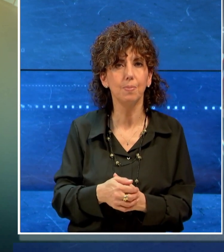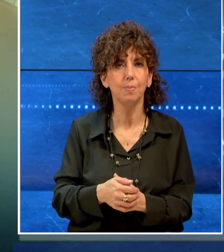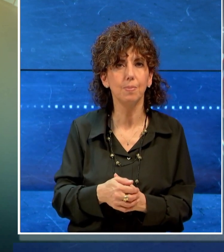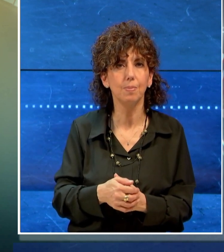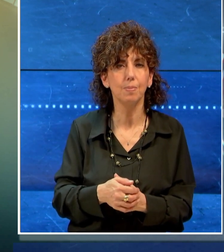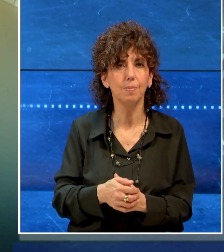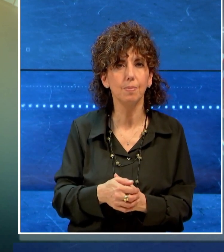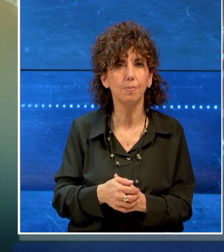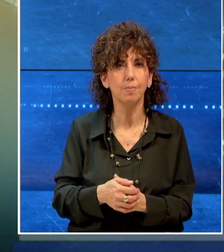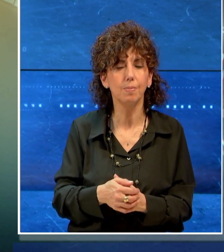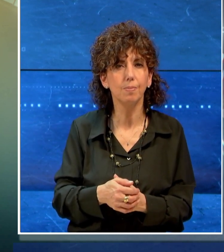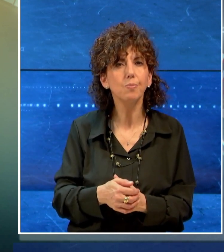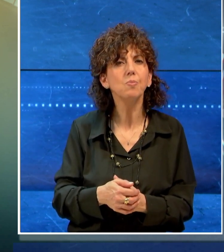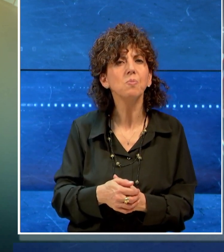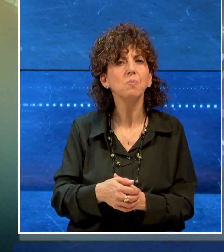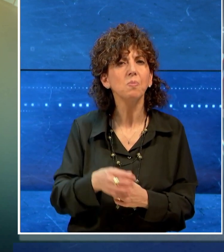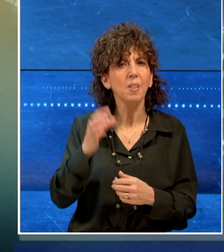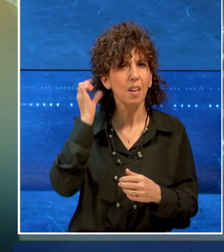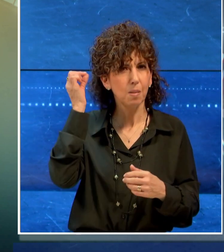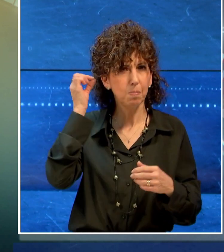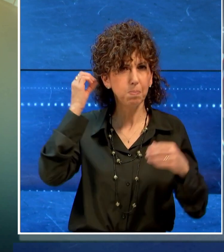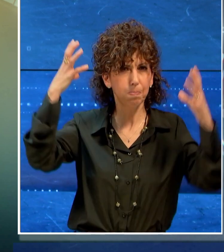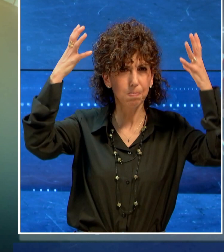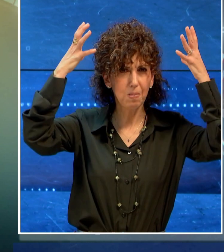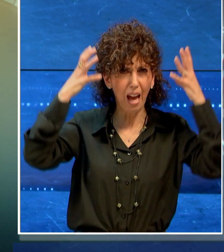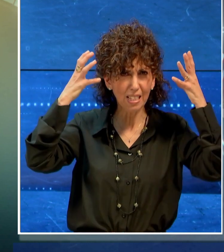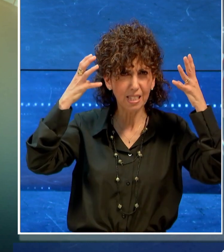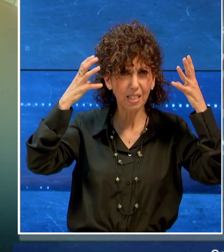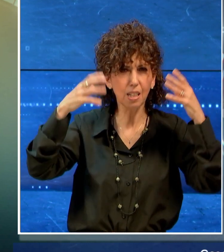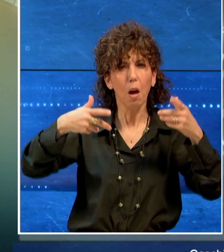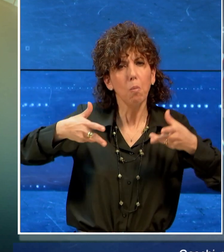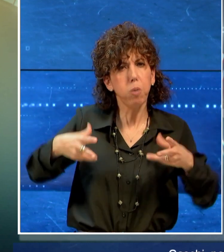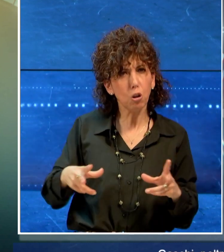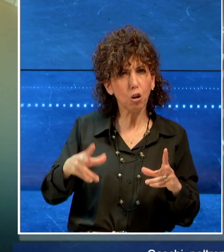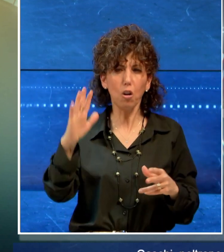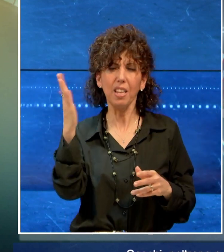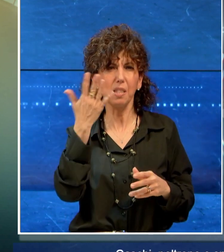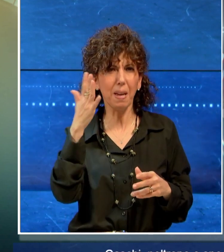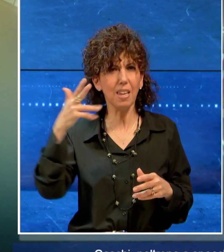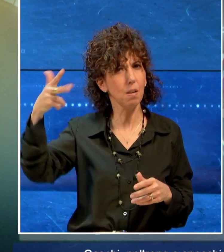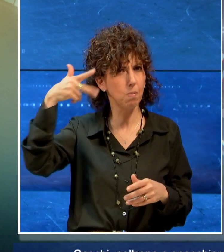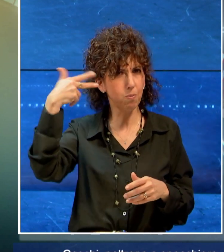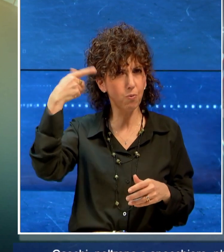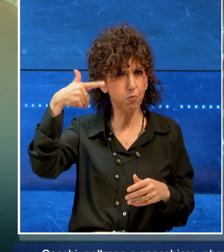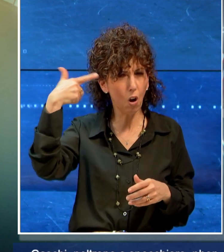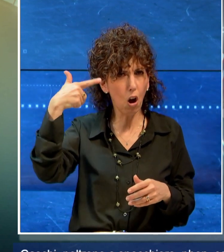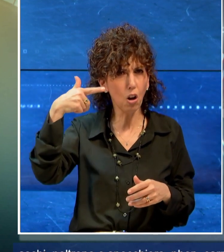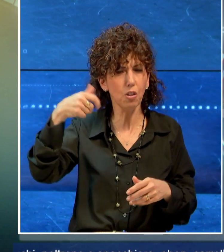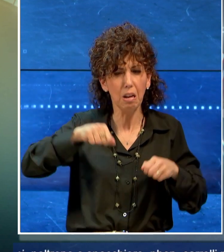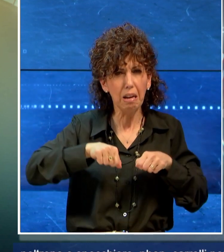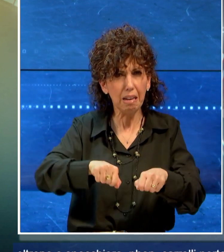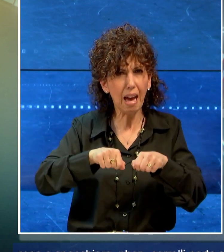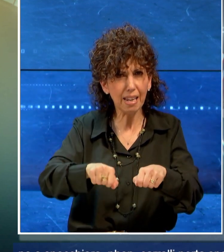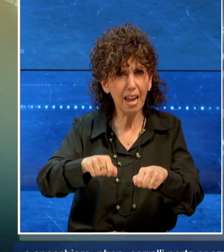caschi, poltrone, specchiere, phon, carrelli, spazzole prodotti